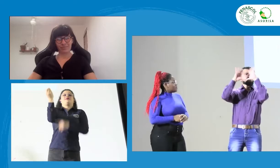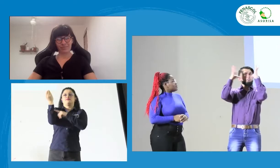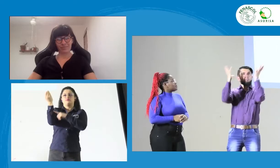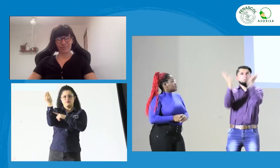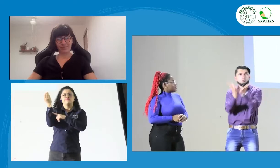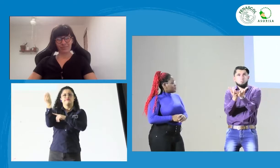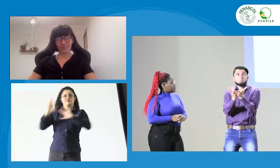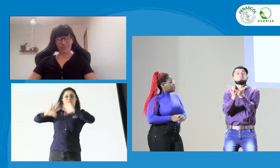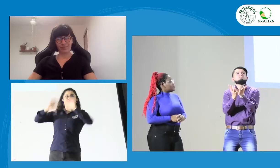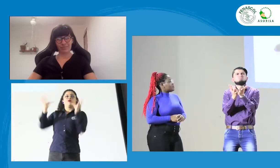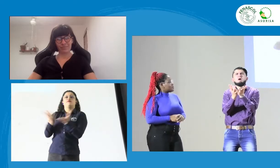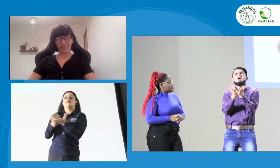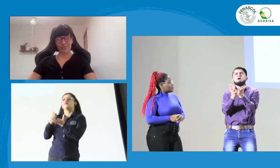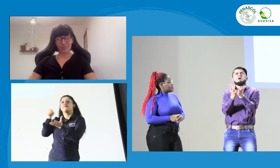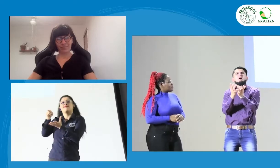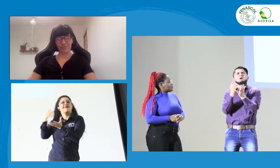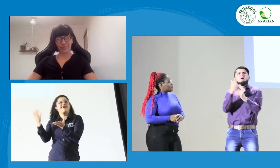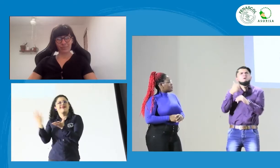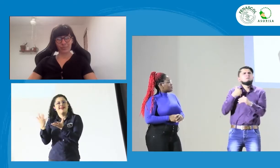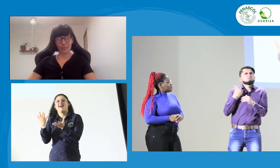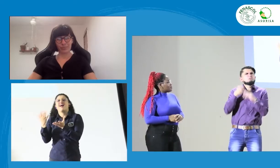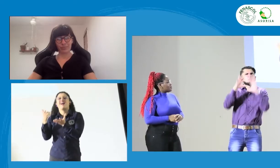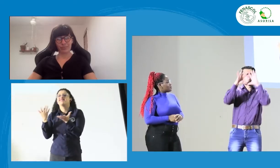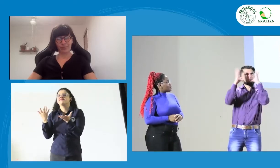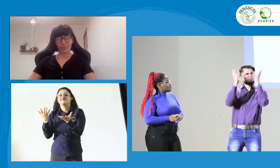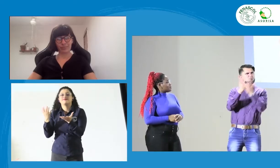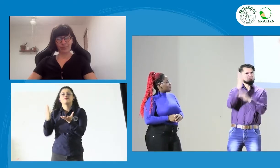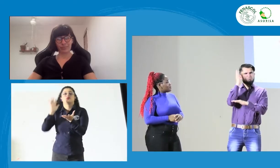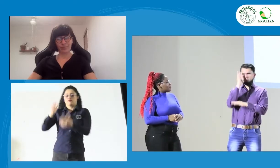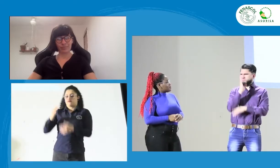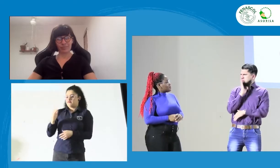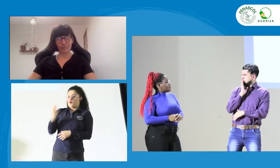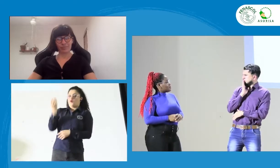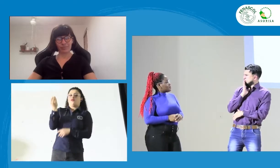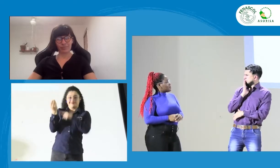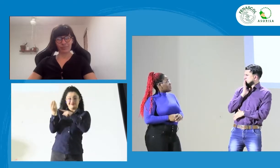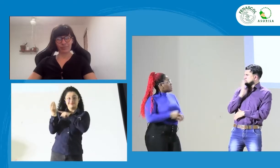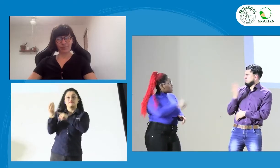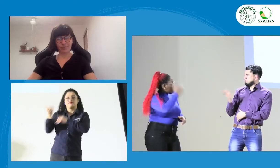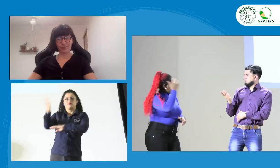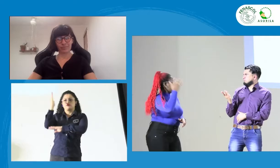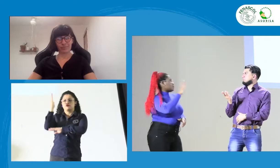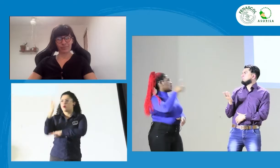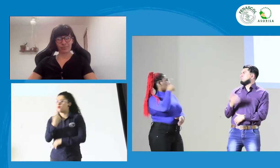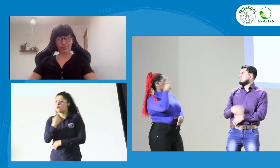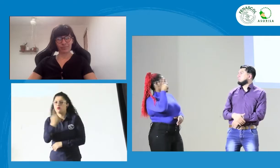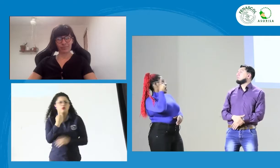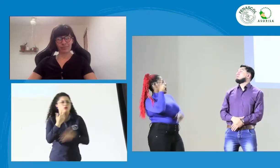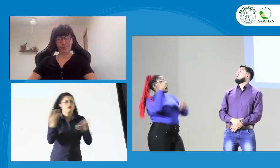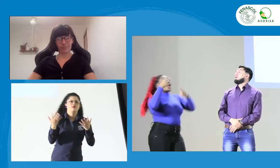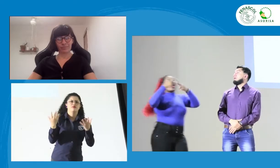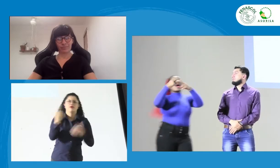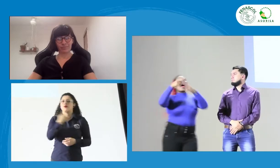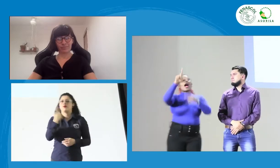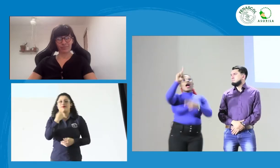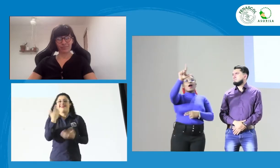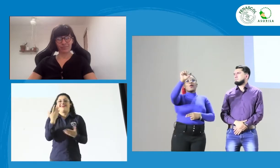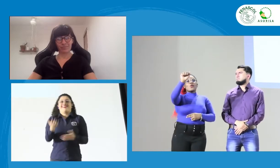Vamos a hablar de juventud y tenemos una invitada internacional. ¿Quién es? Ella